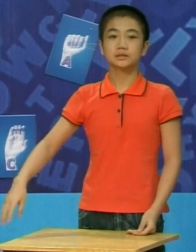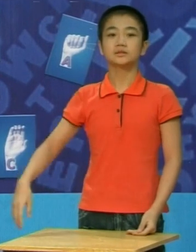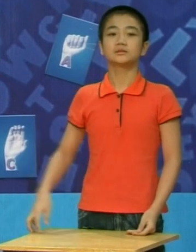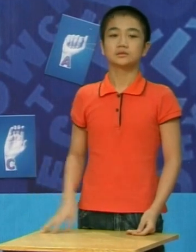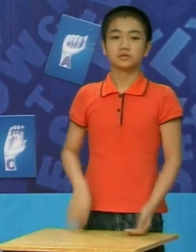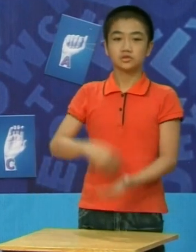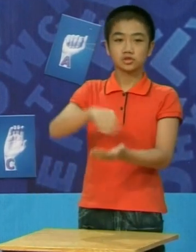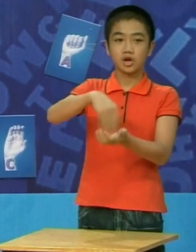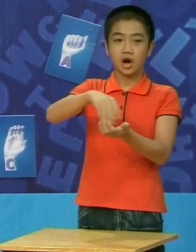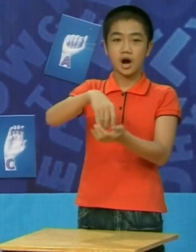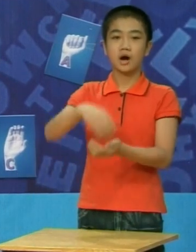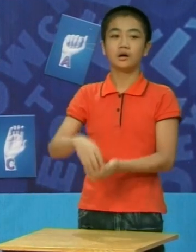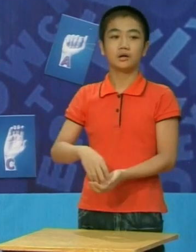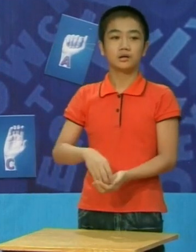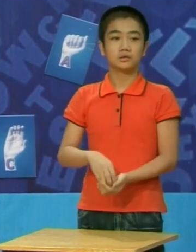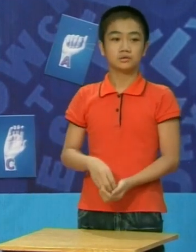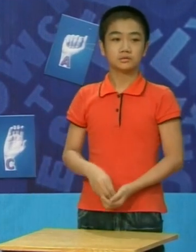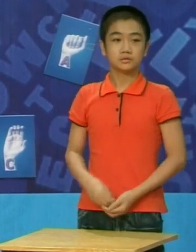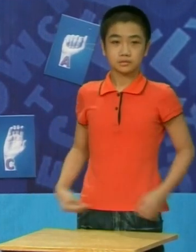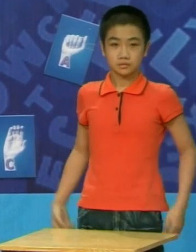À bạn ấy còn giúp bố mẹ vứt rác này Rửa bát nữa